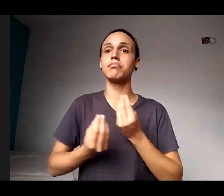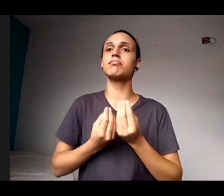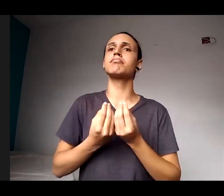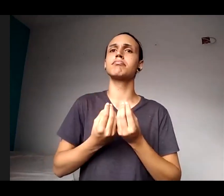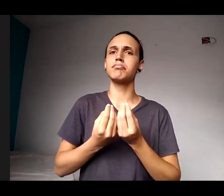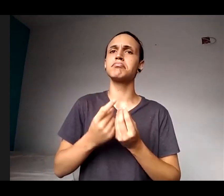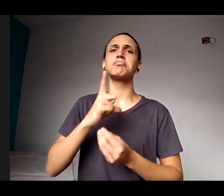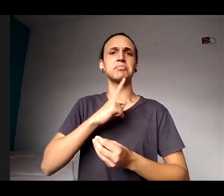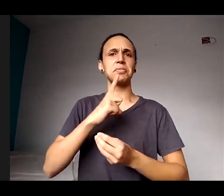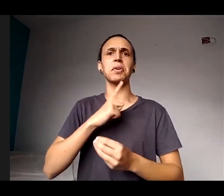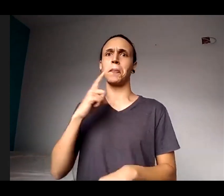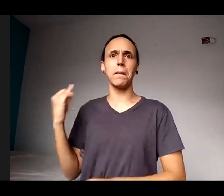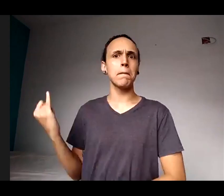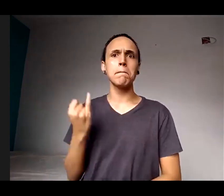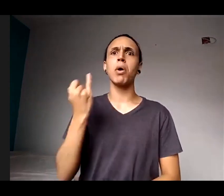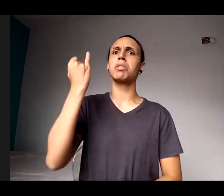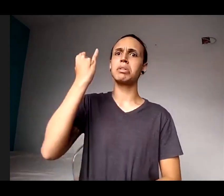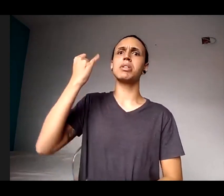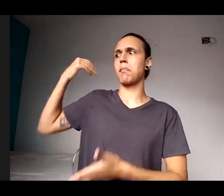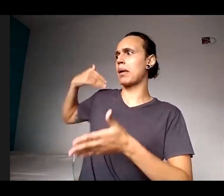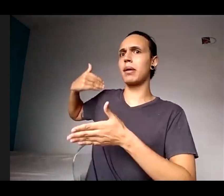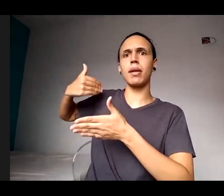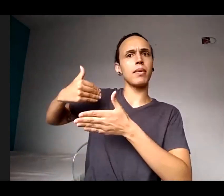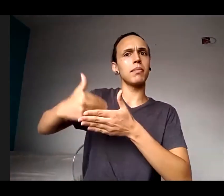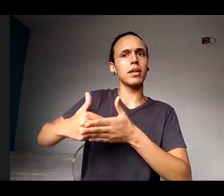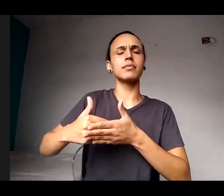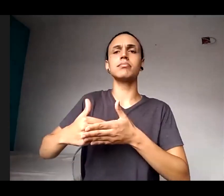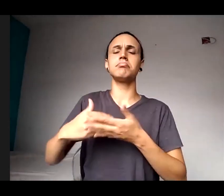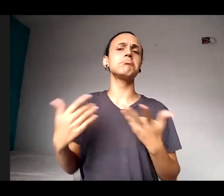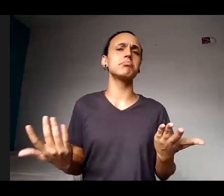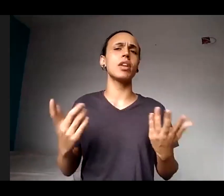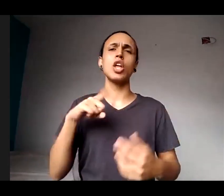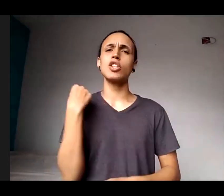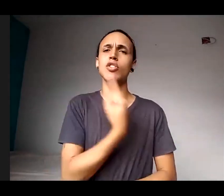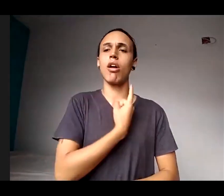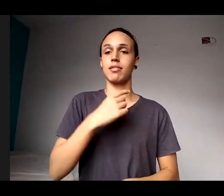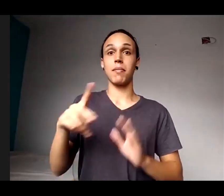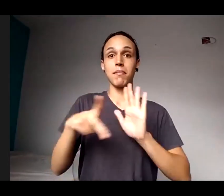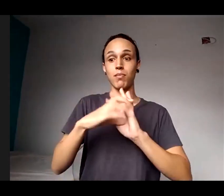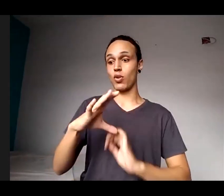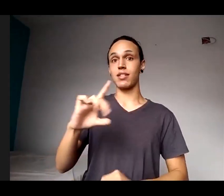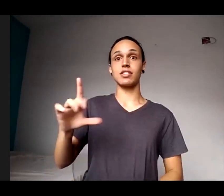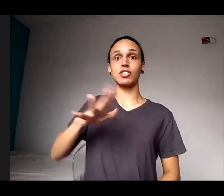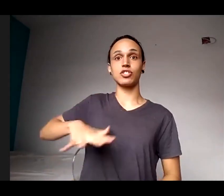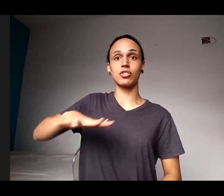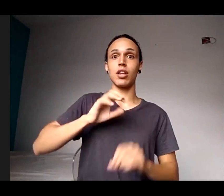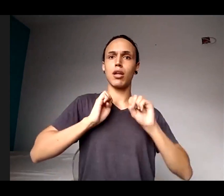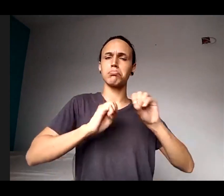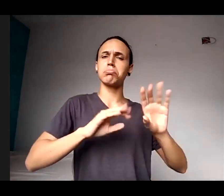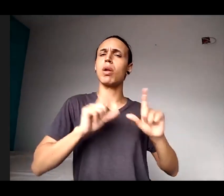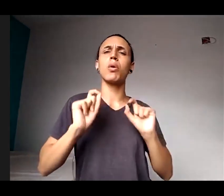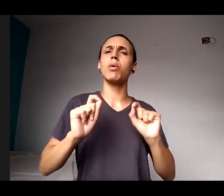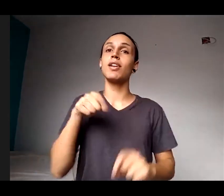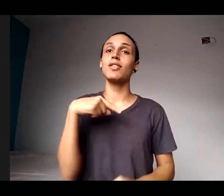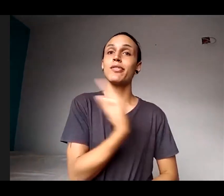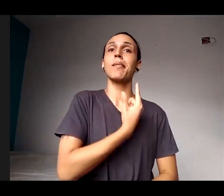nos últimos tempos, na medida em que a gente da Coordenação Geral de Educação tem participado de encontros e